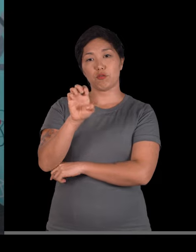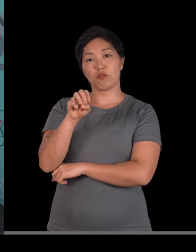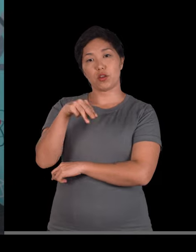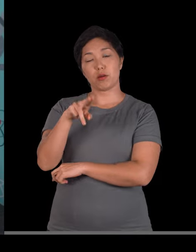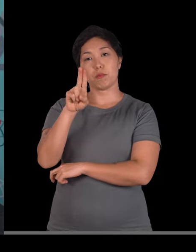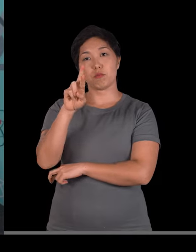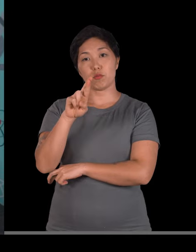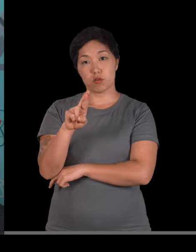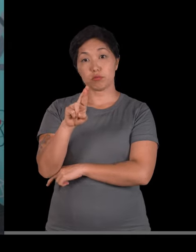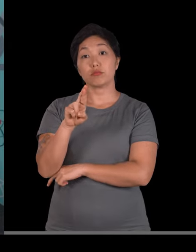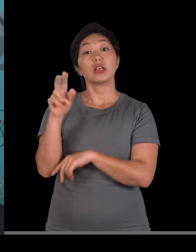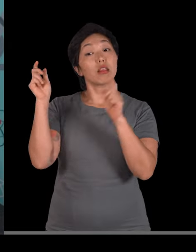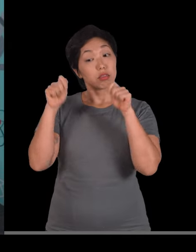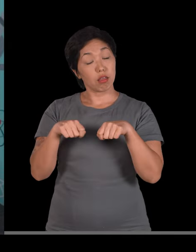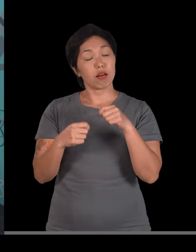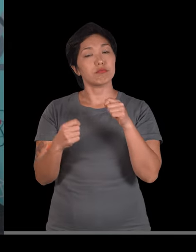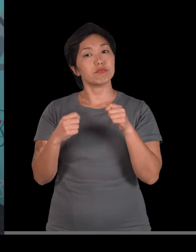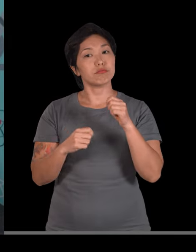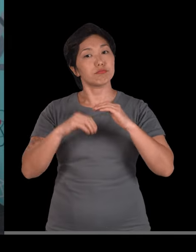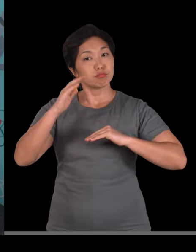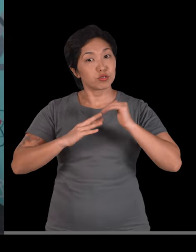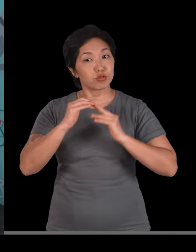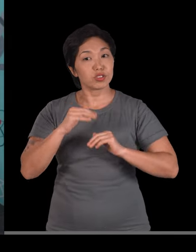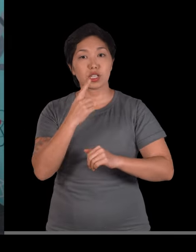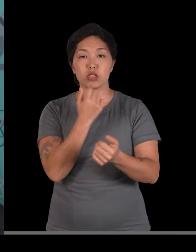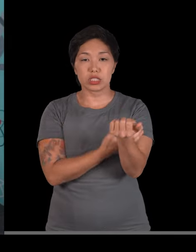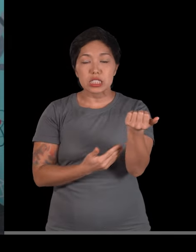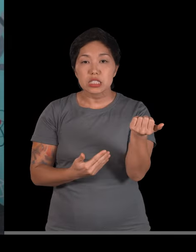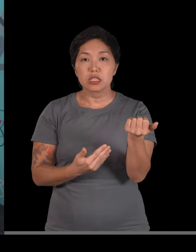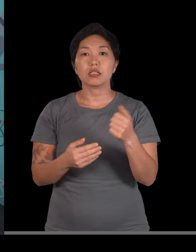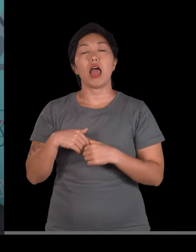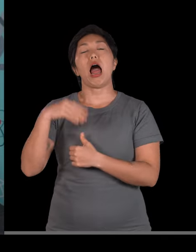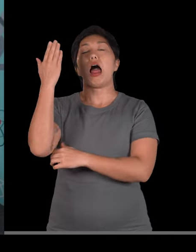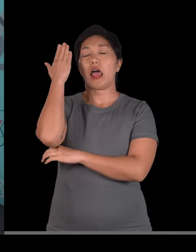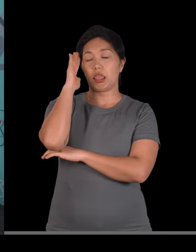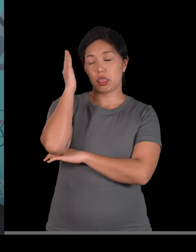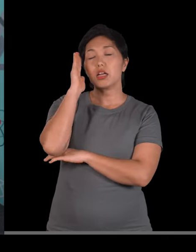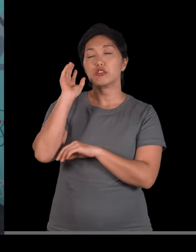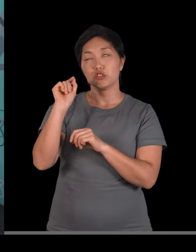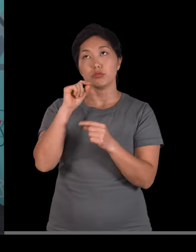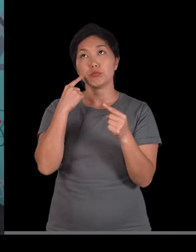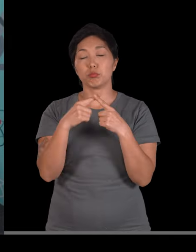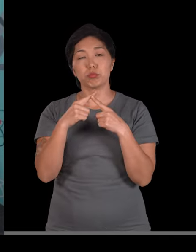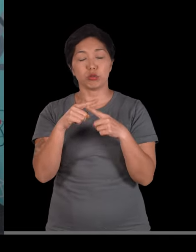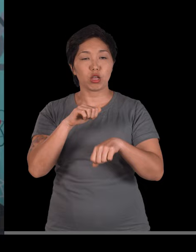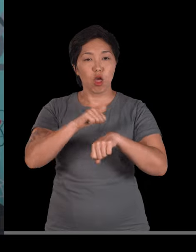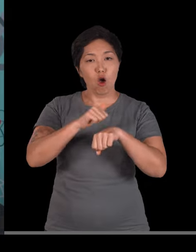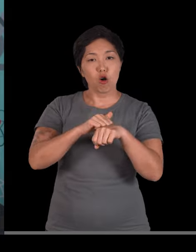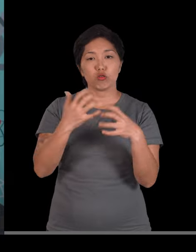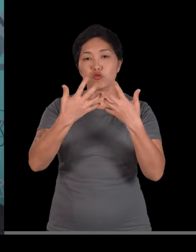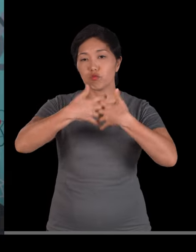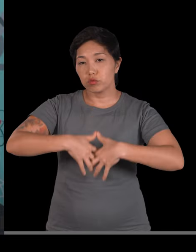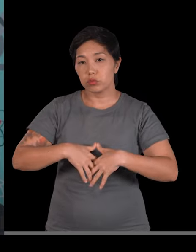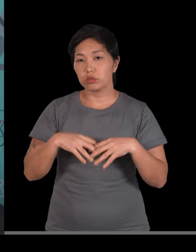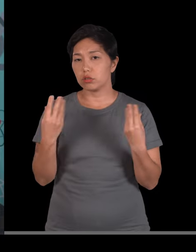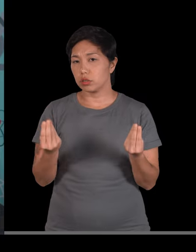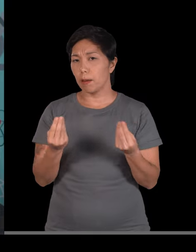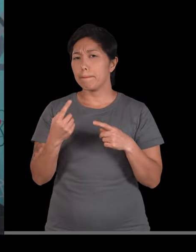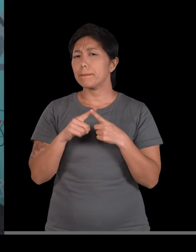é um em que vai rolar a produção das células sanguíneas. Isso assim, legal, entendi quais são as funções dos ossos. Mas, quais tipos de